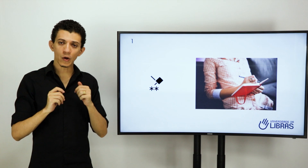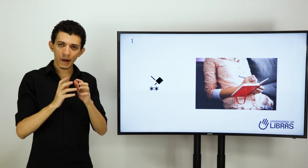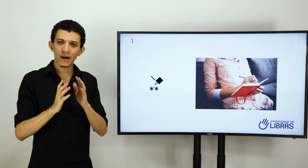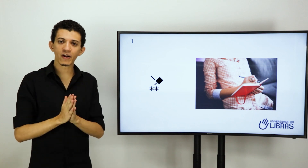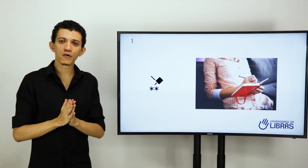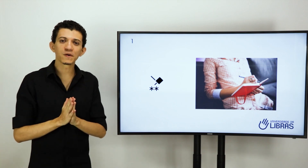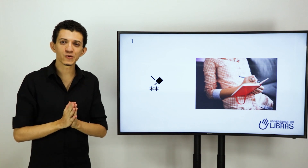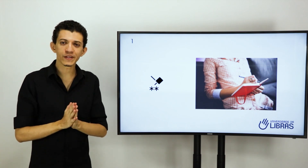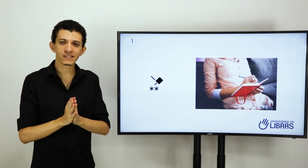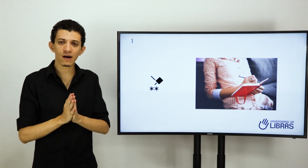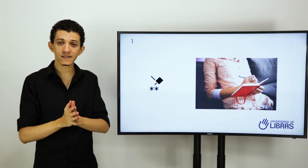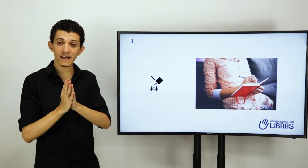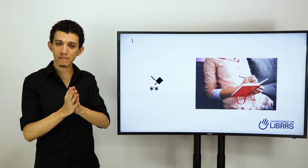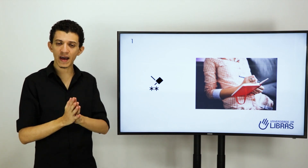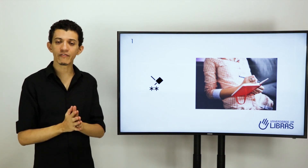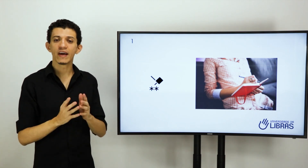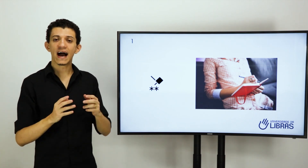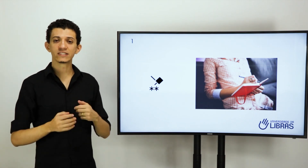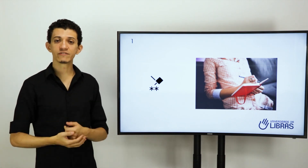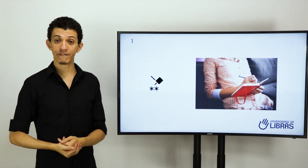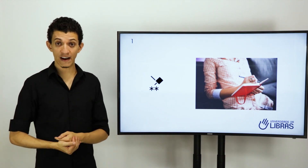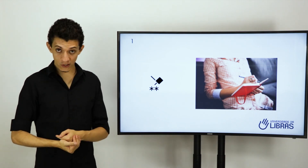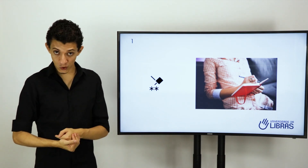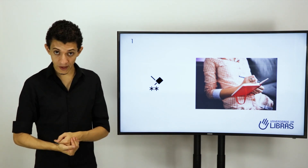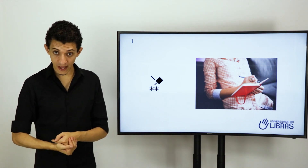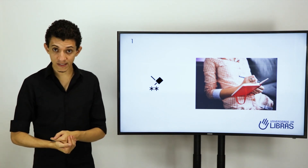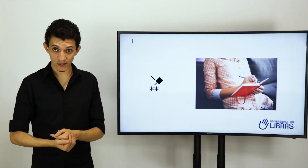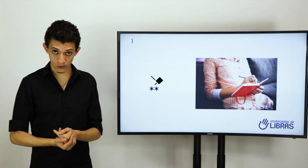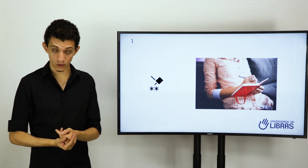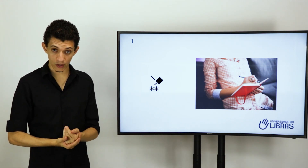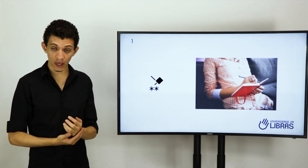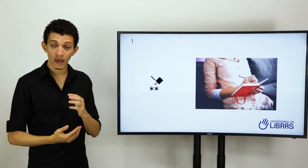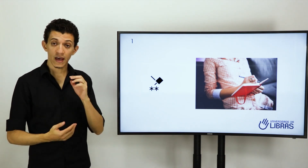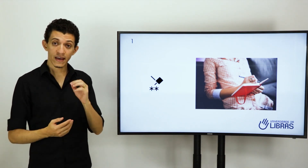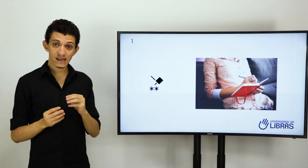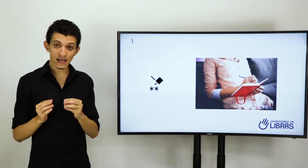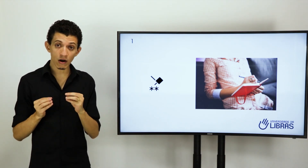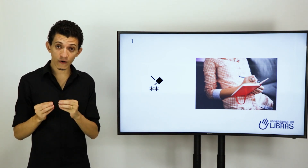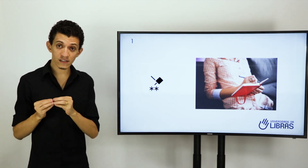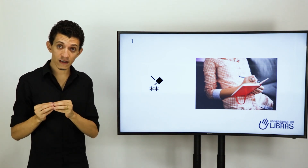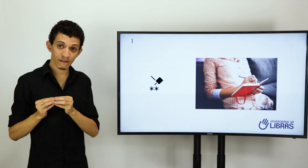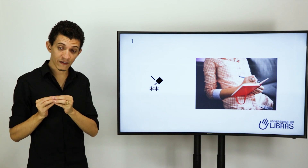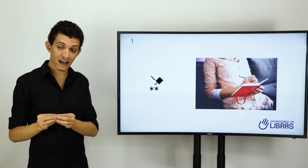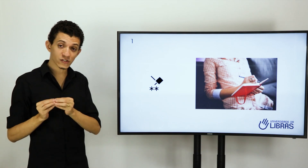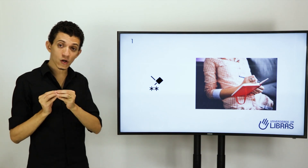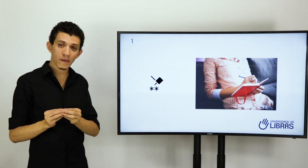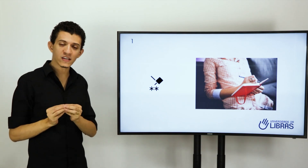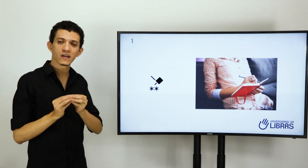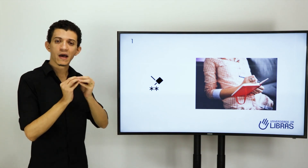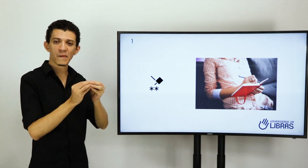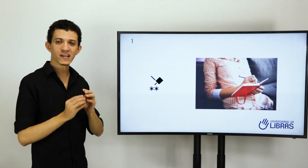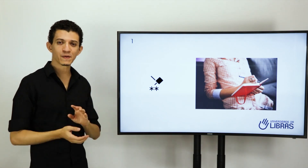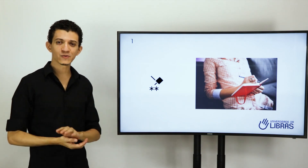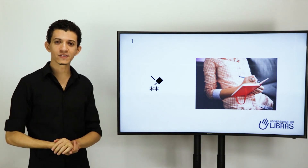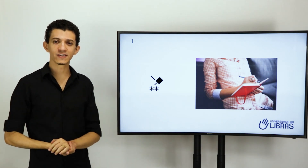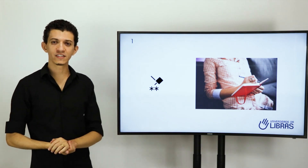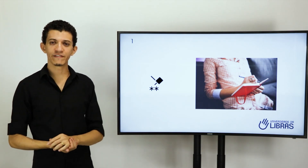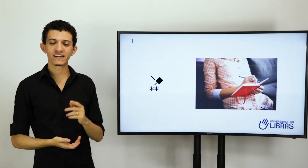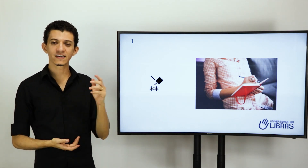Estou preparando algumas outras aulas e em breve a gente vai falar sobre esse assunto, ok? E essa aula eu vou enviar somente para as pessoas que já tiveram se